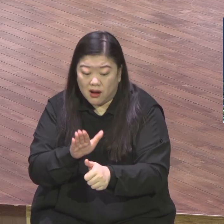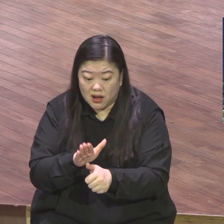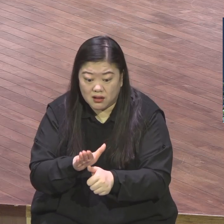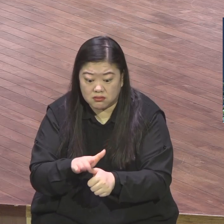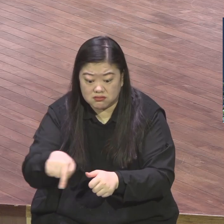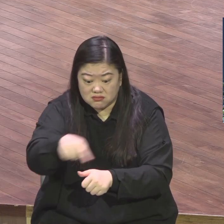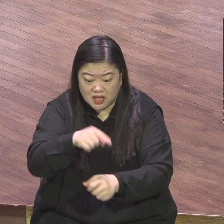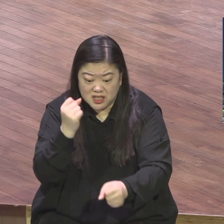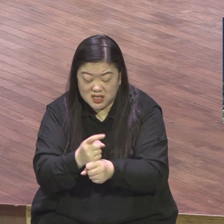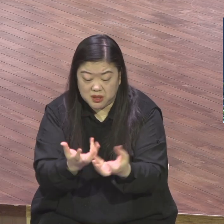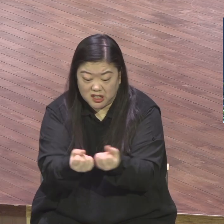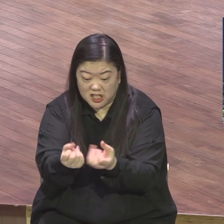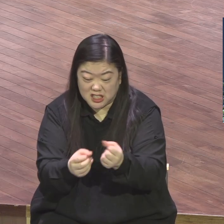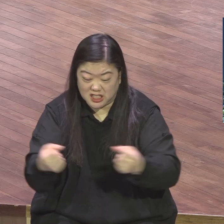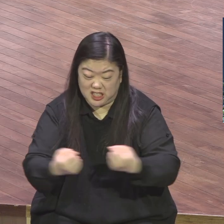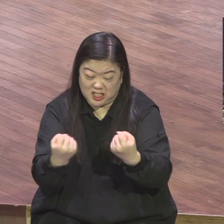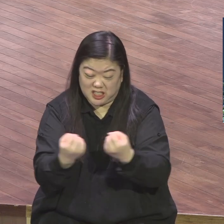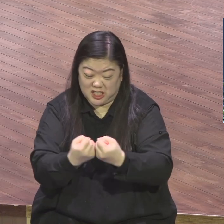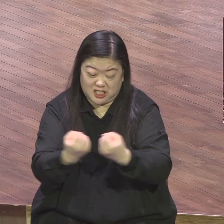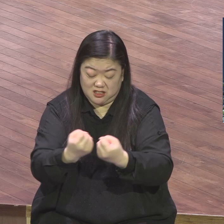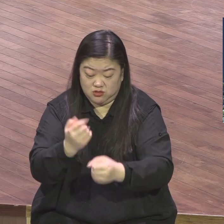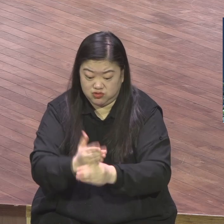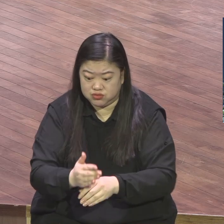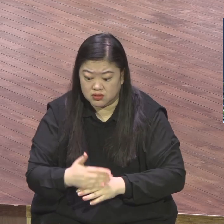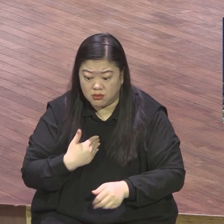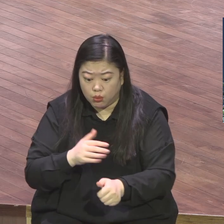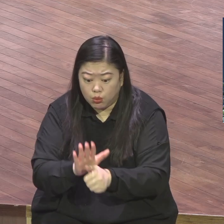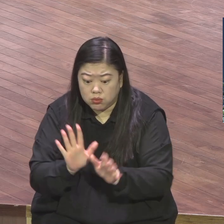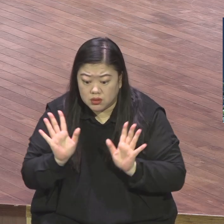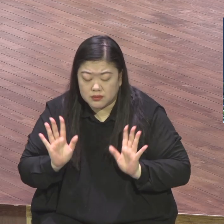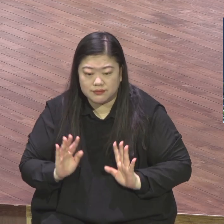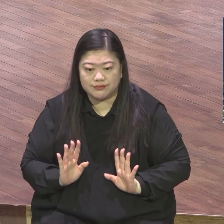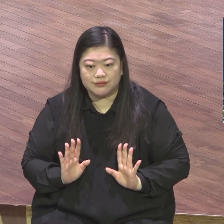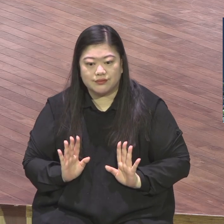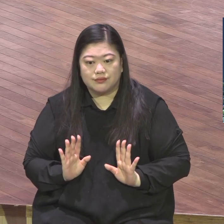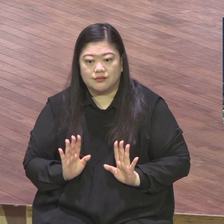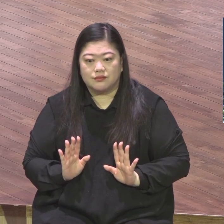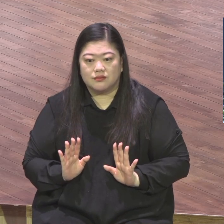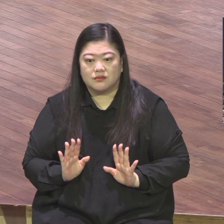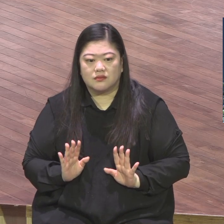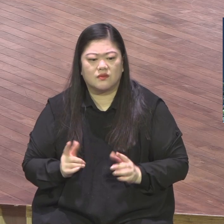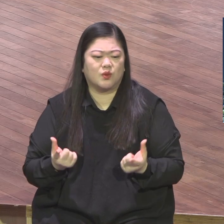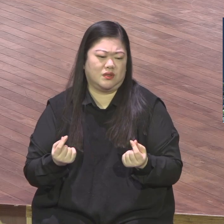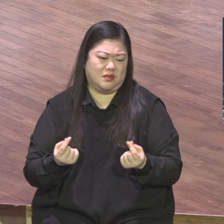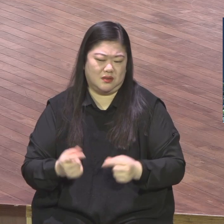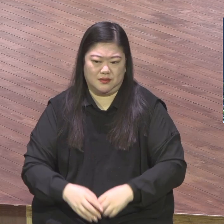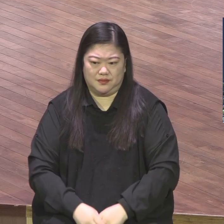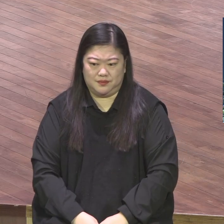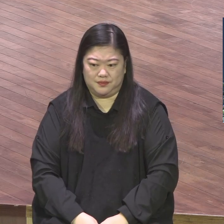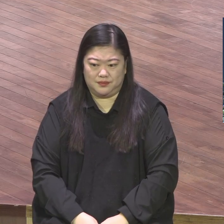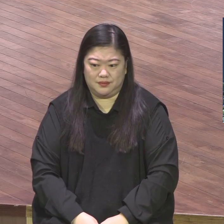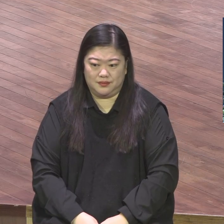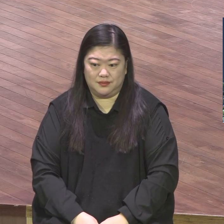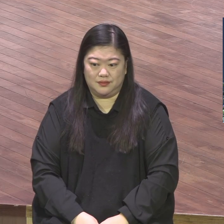랩런트들이 올바로 서게 된다 본문 6절에 보면요 바울이 이렇게 확신합니다